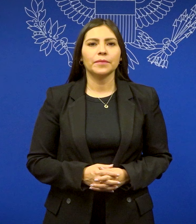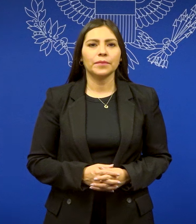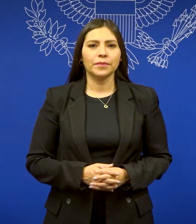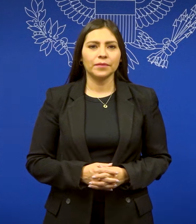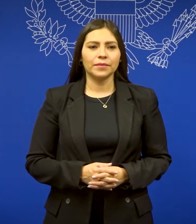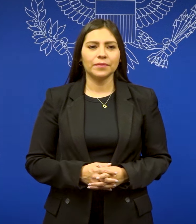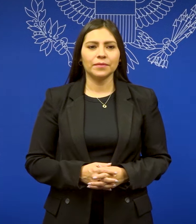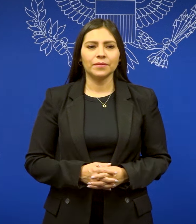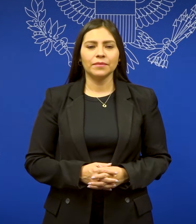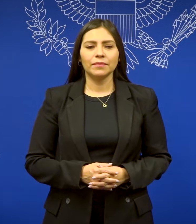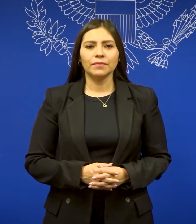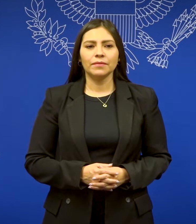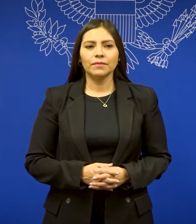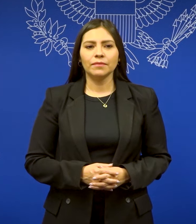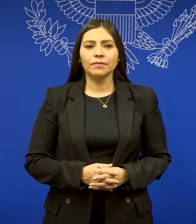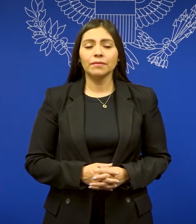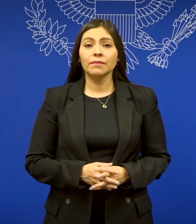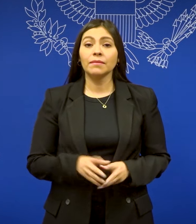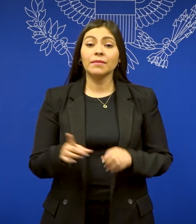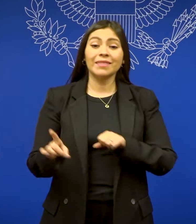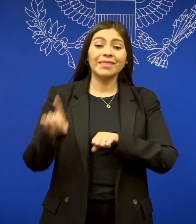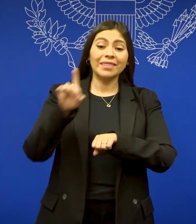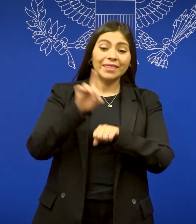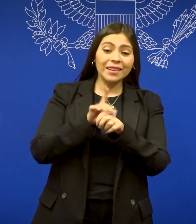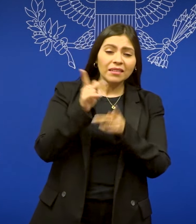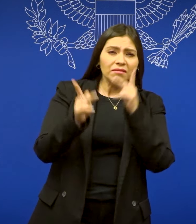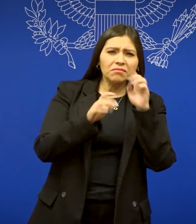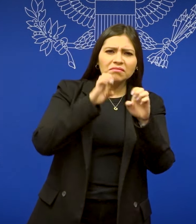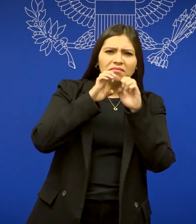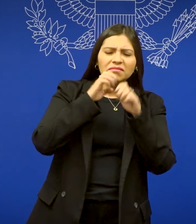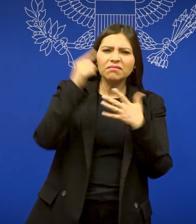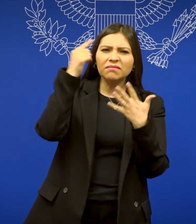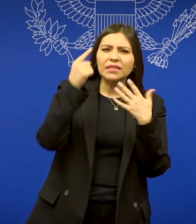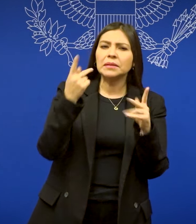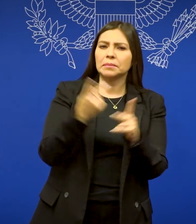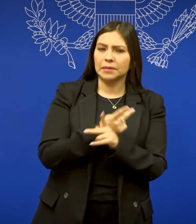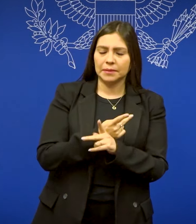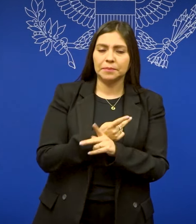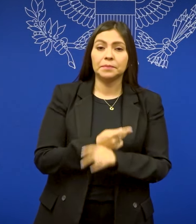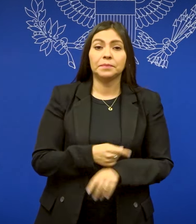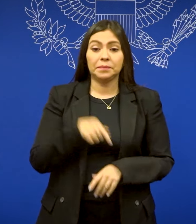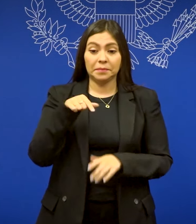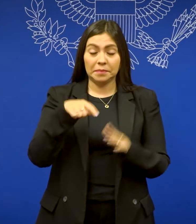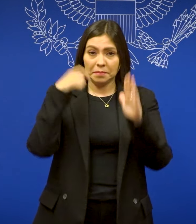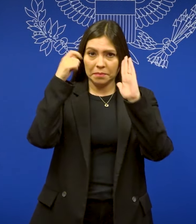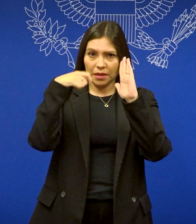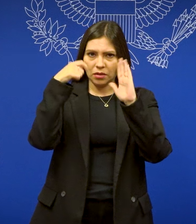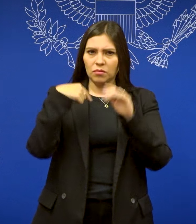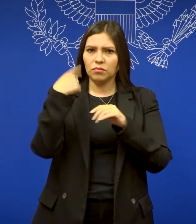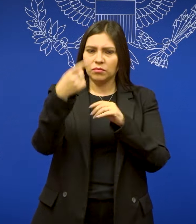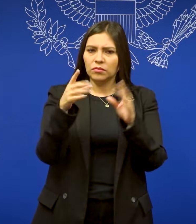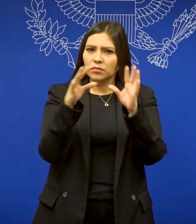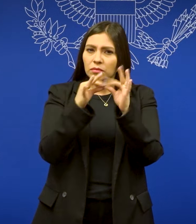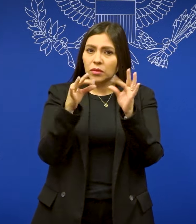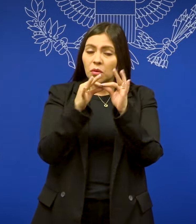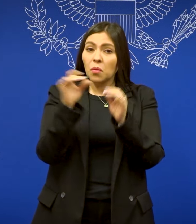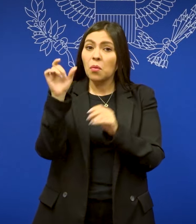¿Qué esperar el día de la entrevista? En este video, explicaré qué esperar el día de tu entrevista de visa.